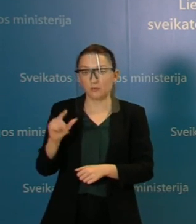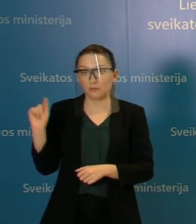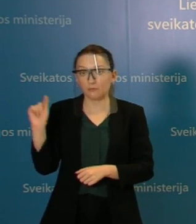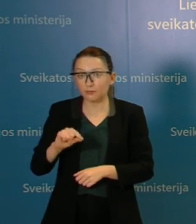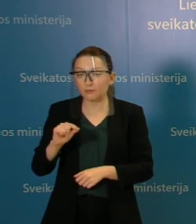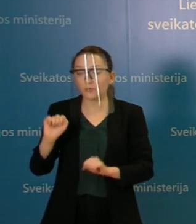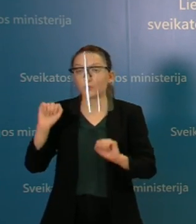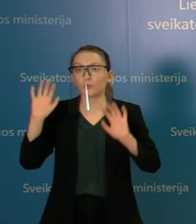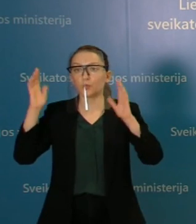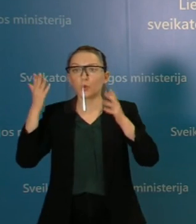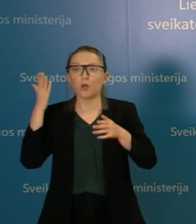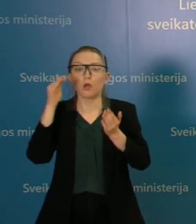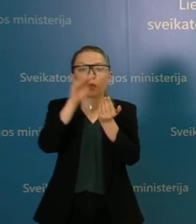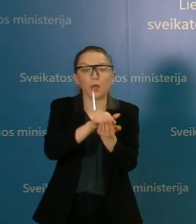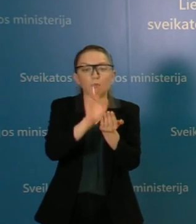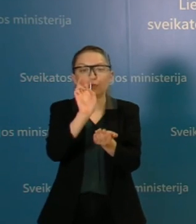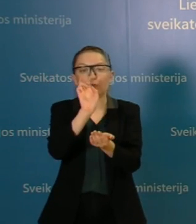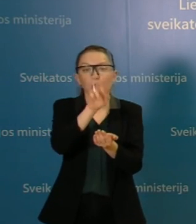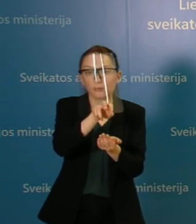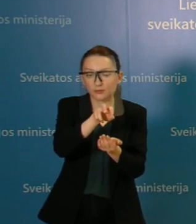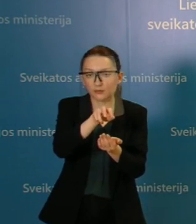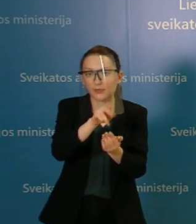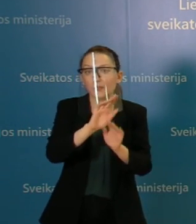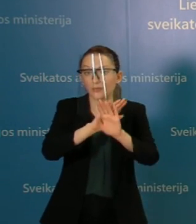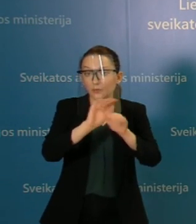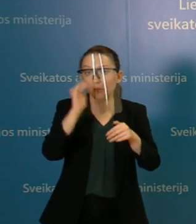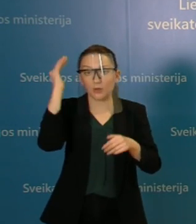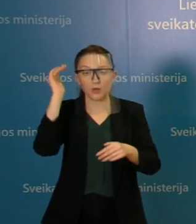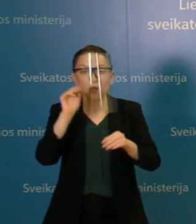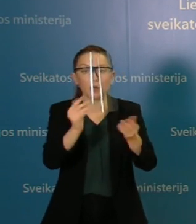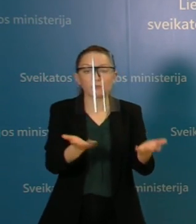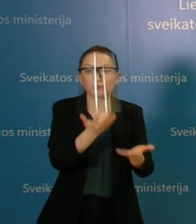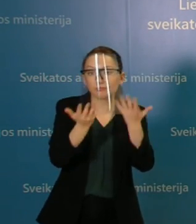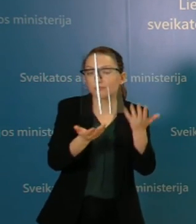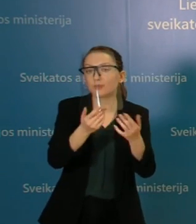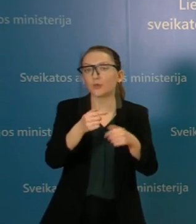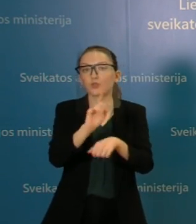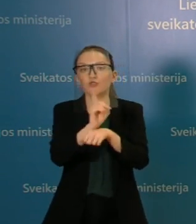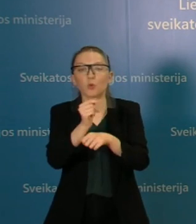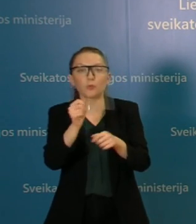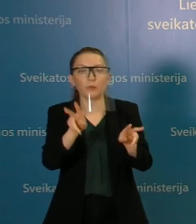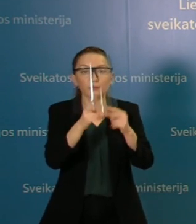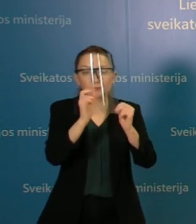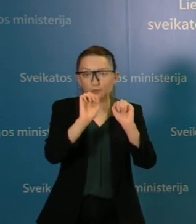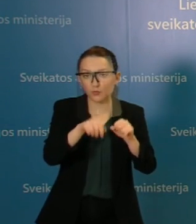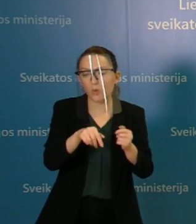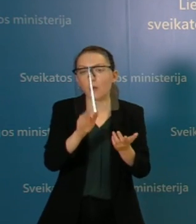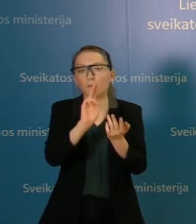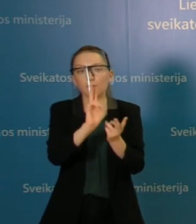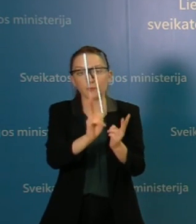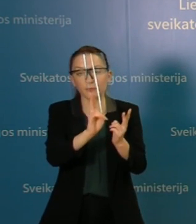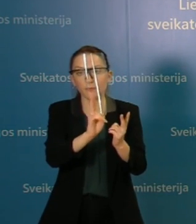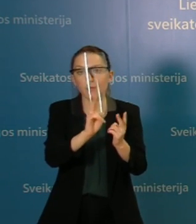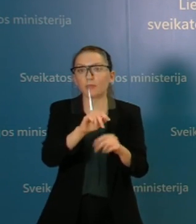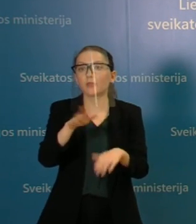apsisprendėt aplankyti kapus, ten ir apsiribosit to apsilankimu, uždegsit žvakutę, pabūsit prie artimųjų kapo,